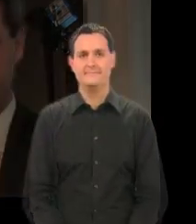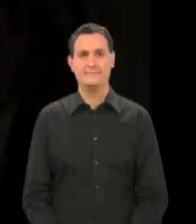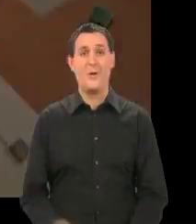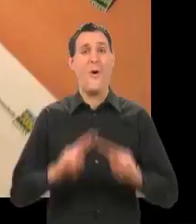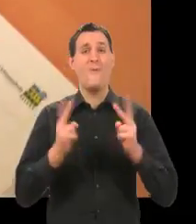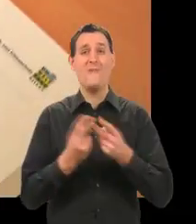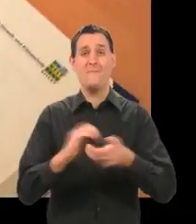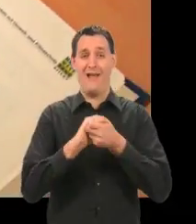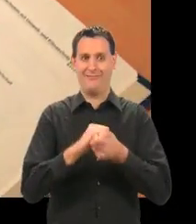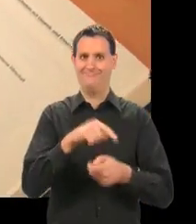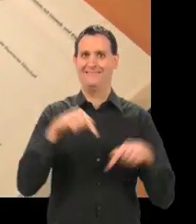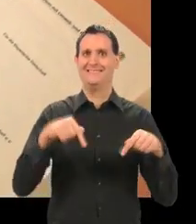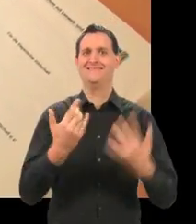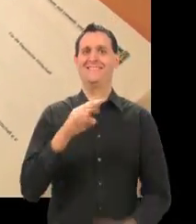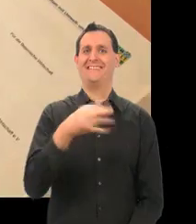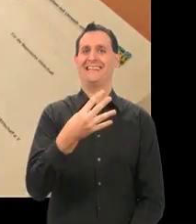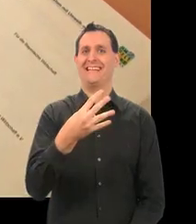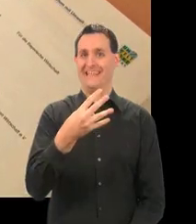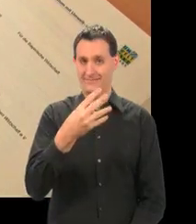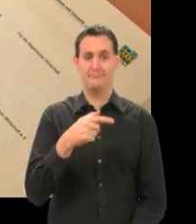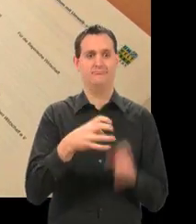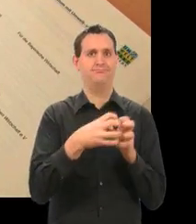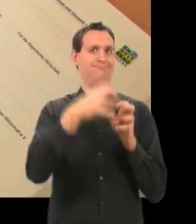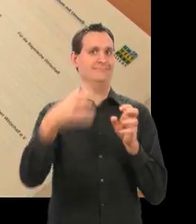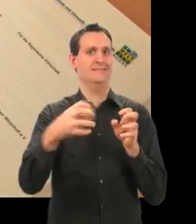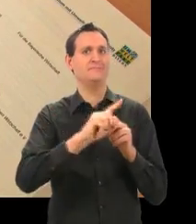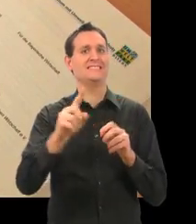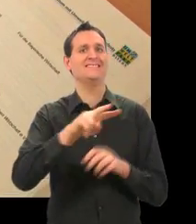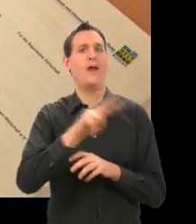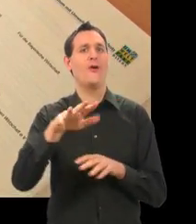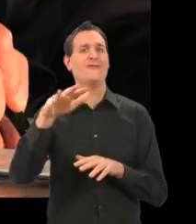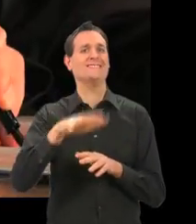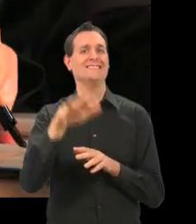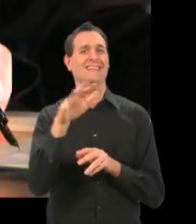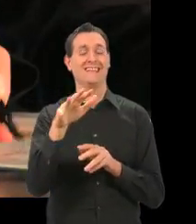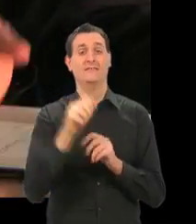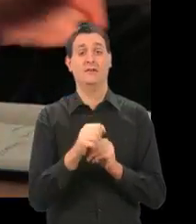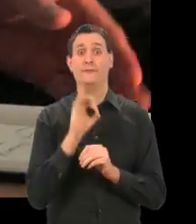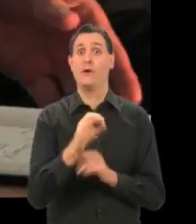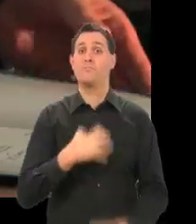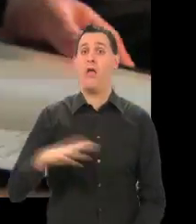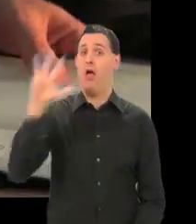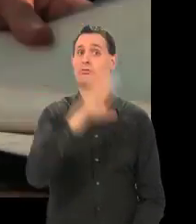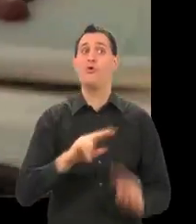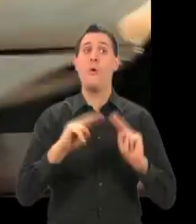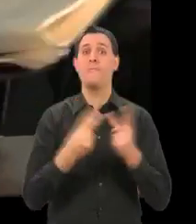Der vierte Umweltpakt Bayern ist bis ins Jahr 2015 fortgeschrieben. Er ist die Grundlage für